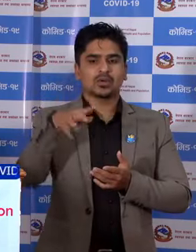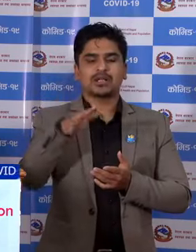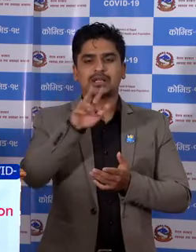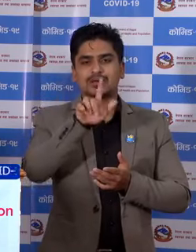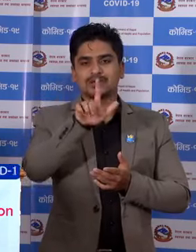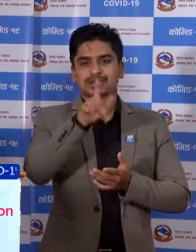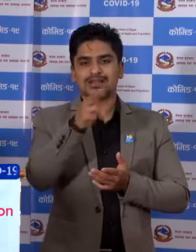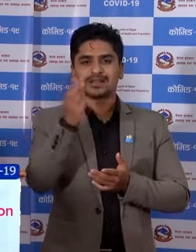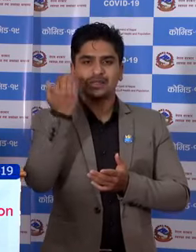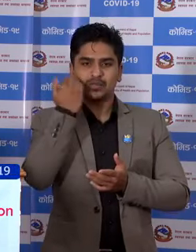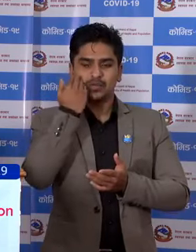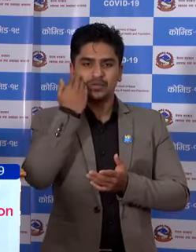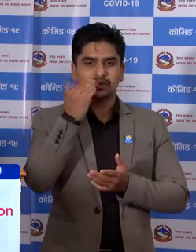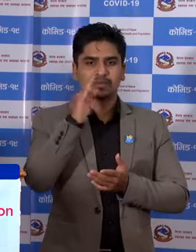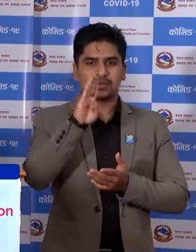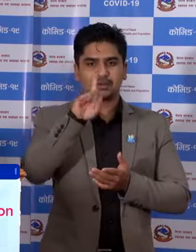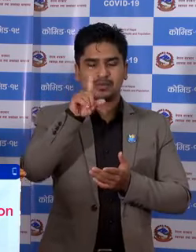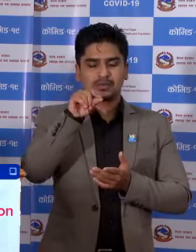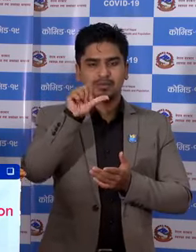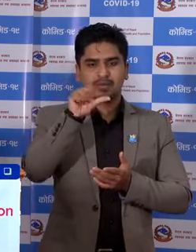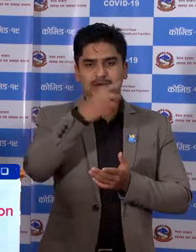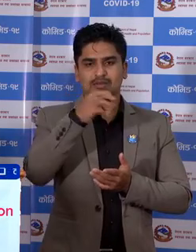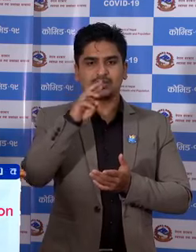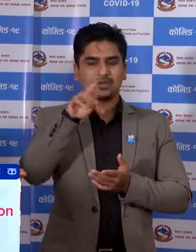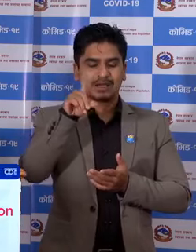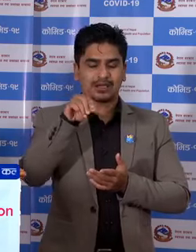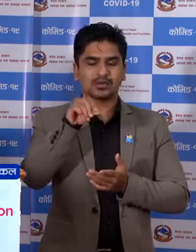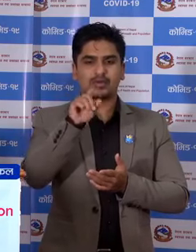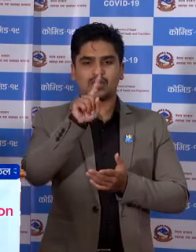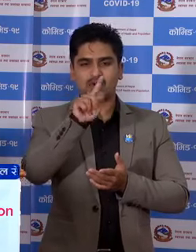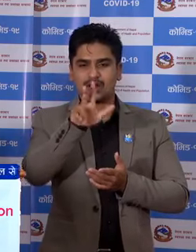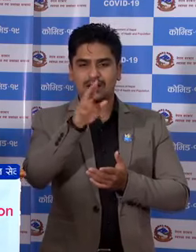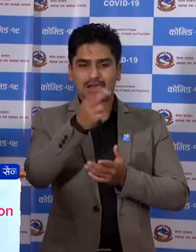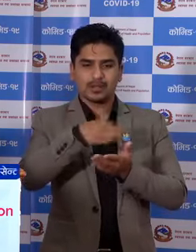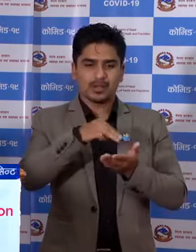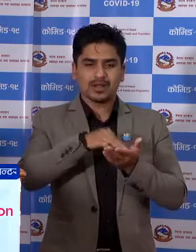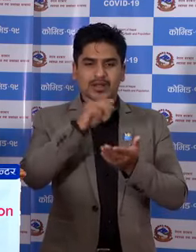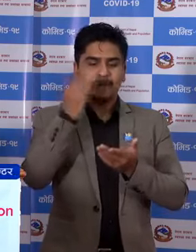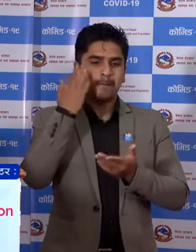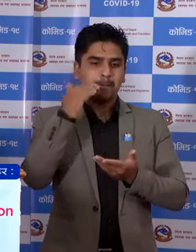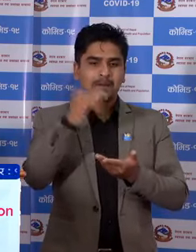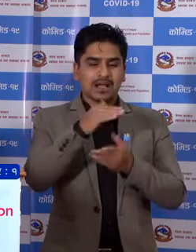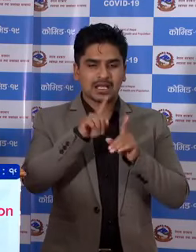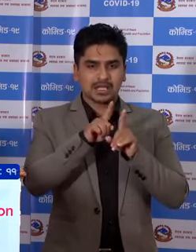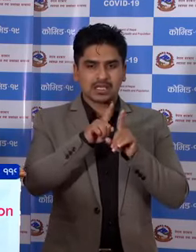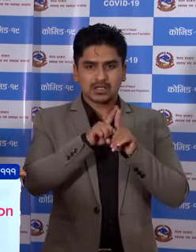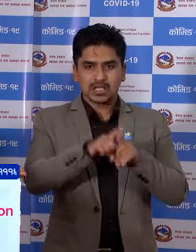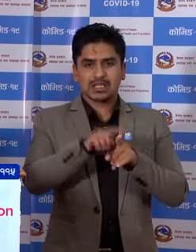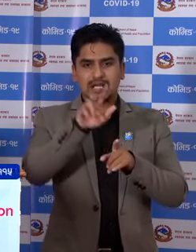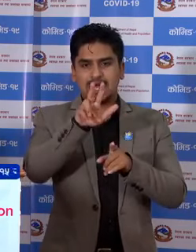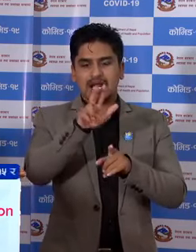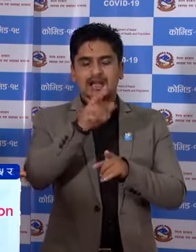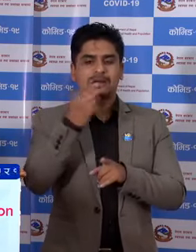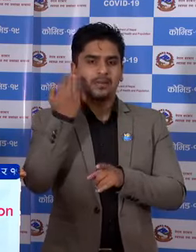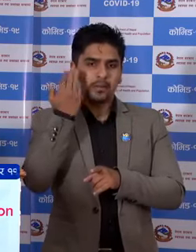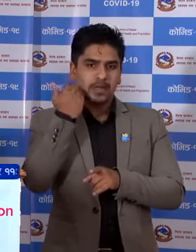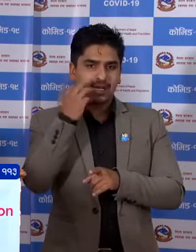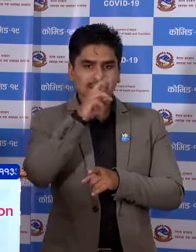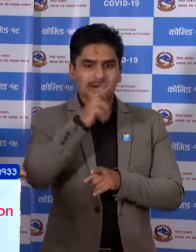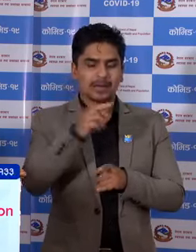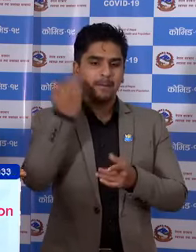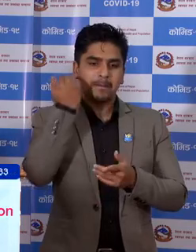पूरुष बाजुरा को 18 जना मद्दे बालिका 100 महिला